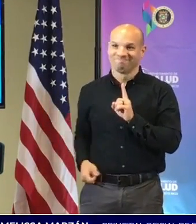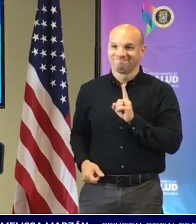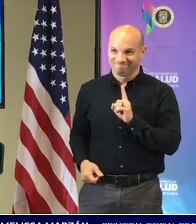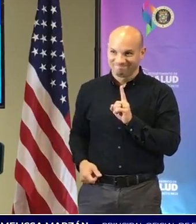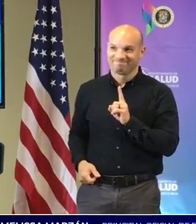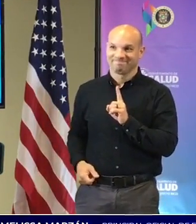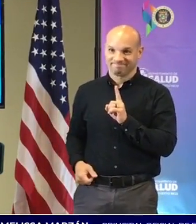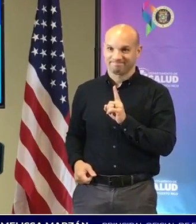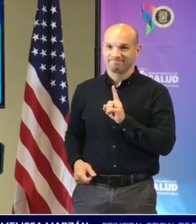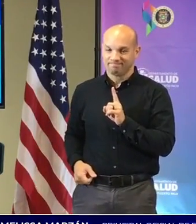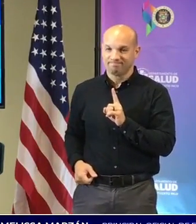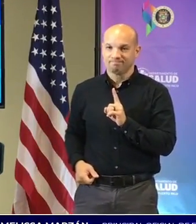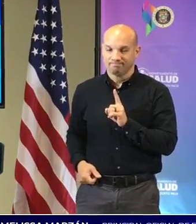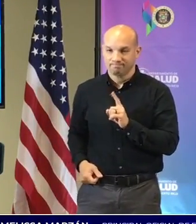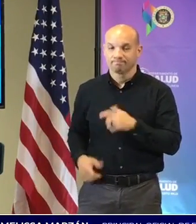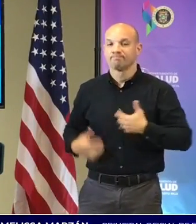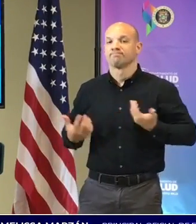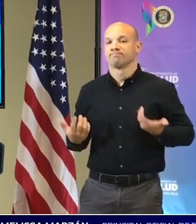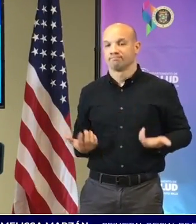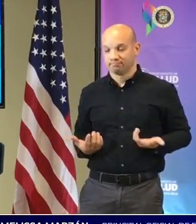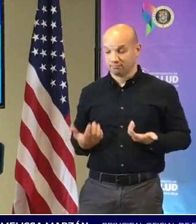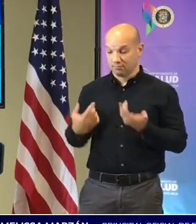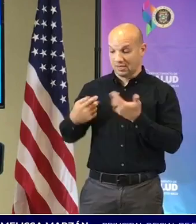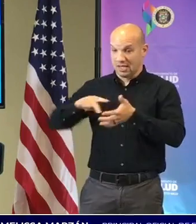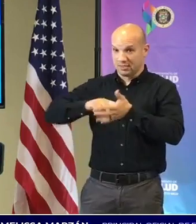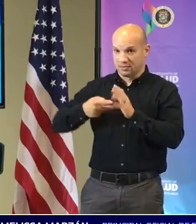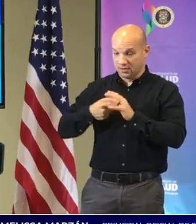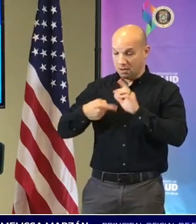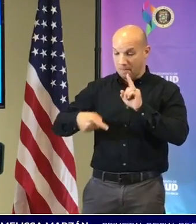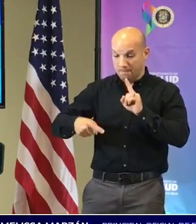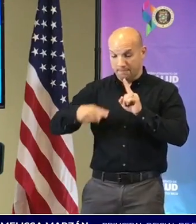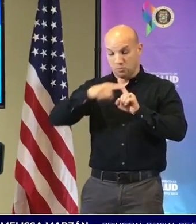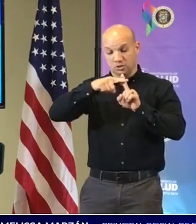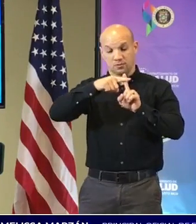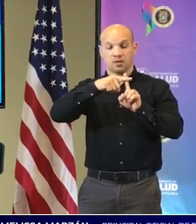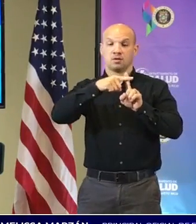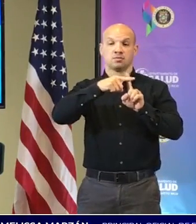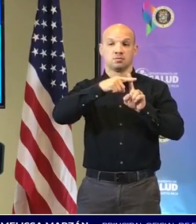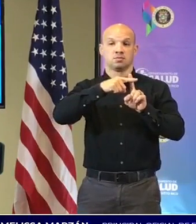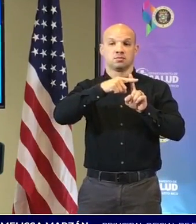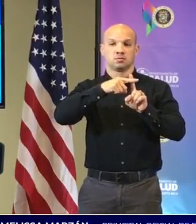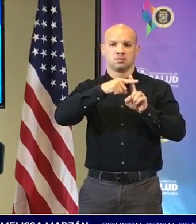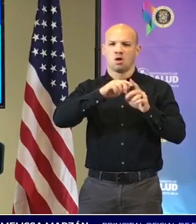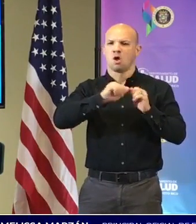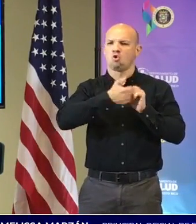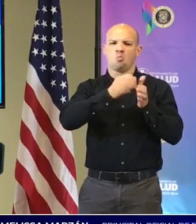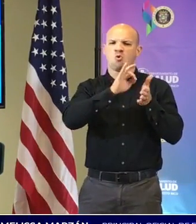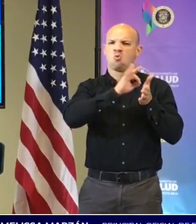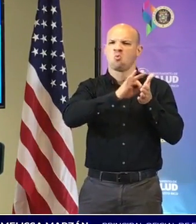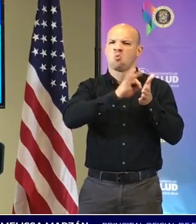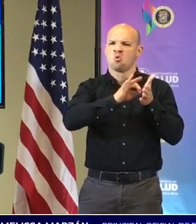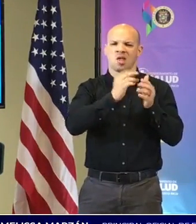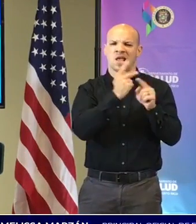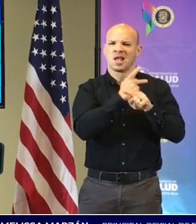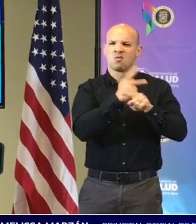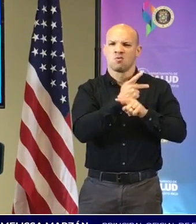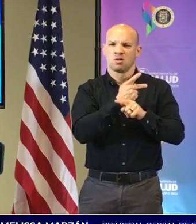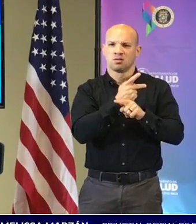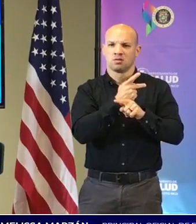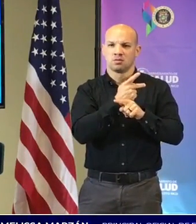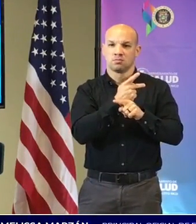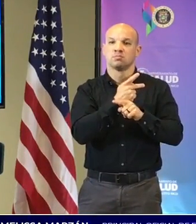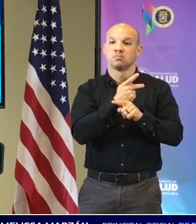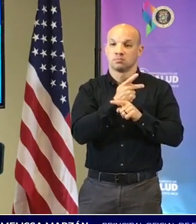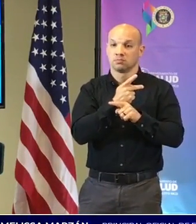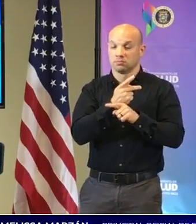para en términos de positividad recordemos que la positividad solamente se calcula de las muestras que